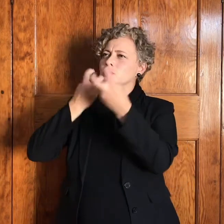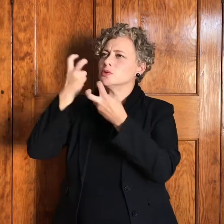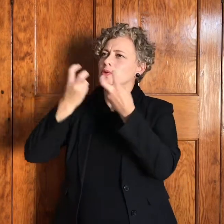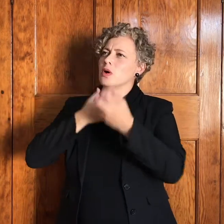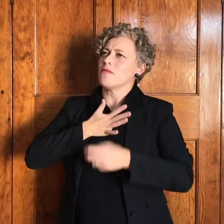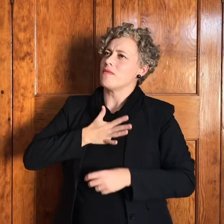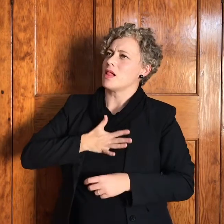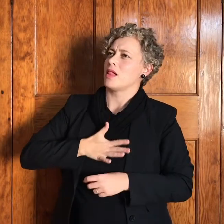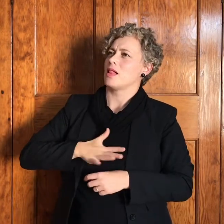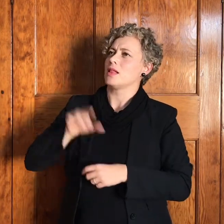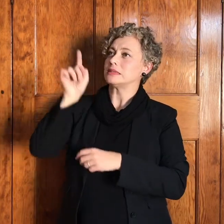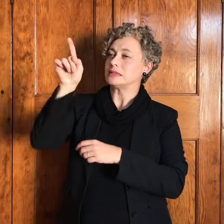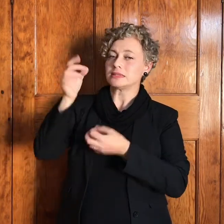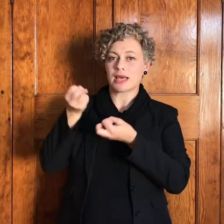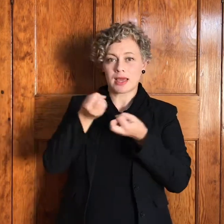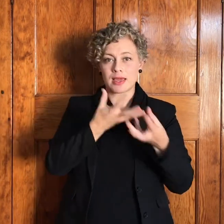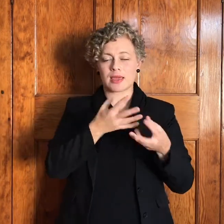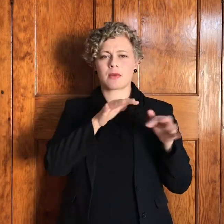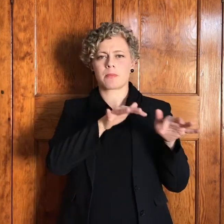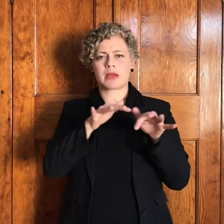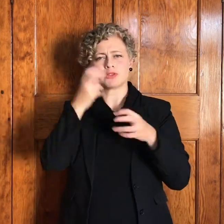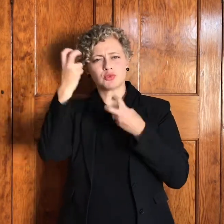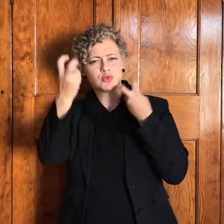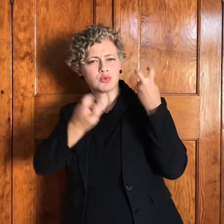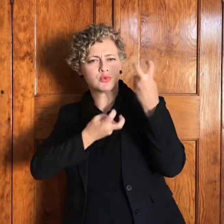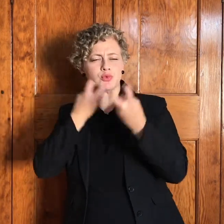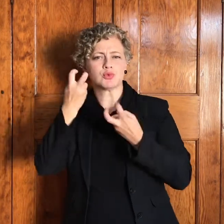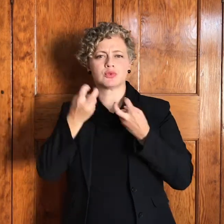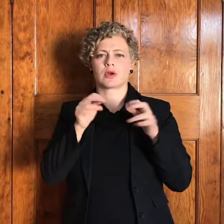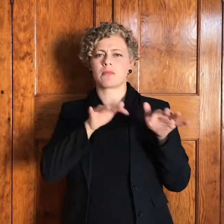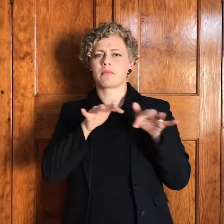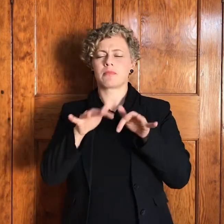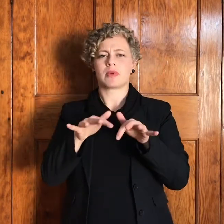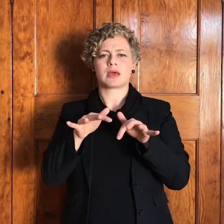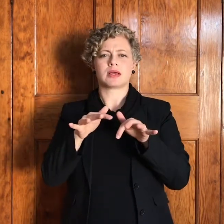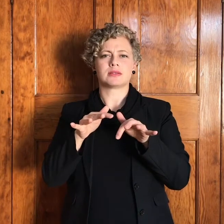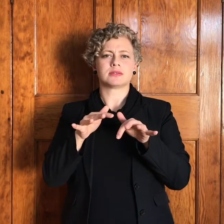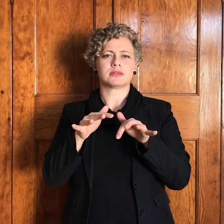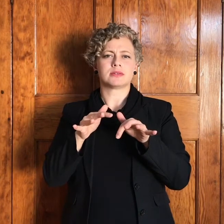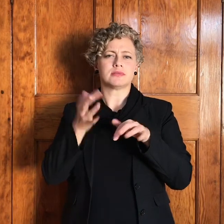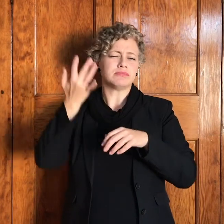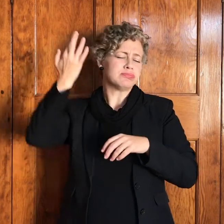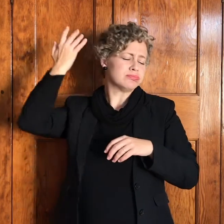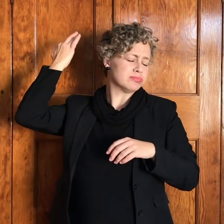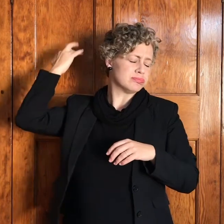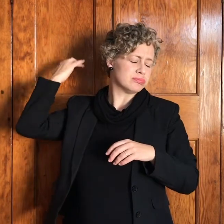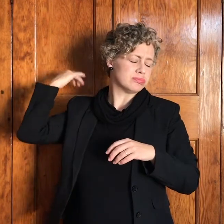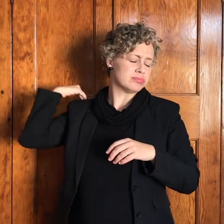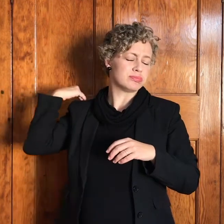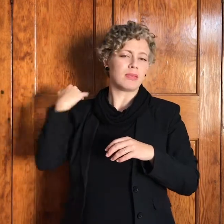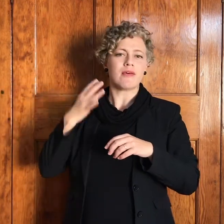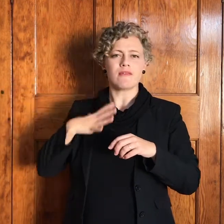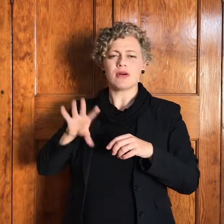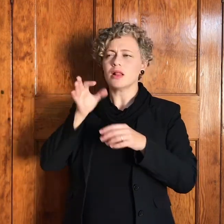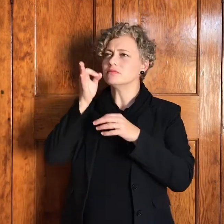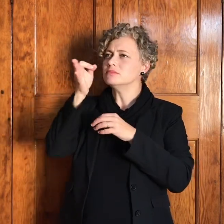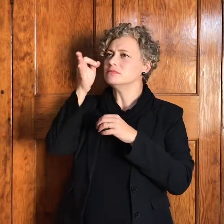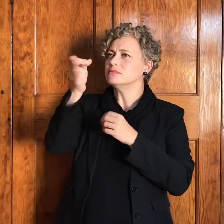god gee mense wat uit die verte iets van die toekomst van god wil sien en die